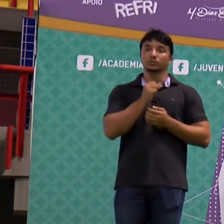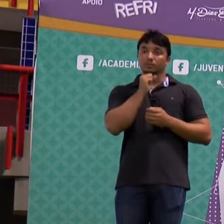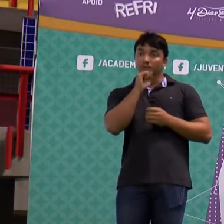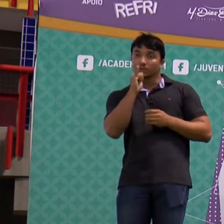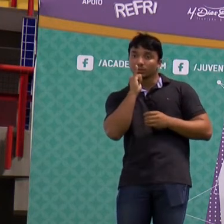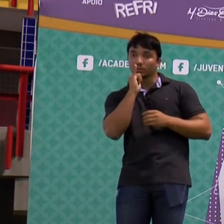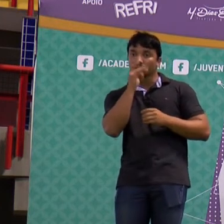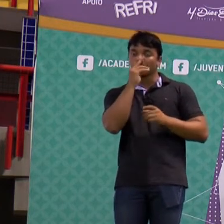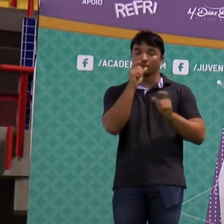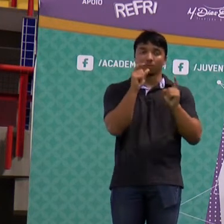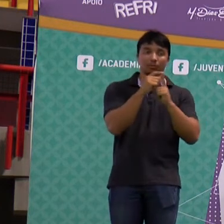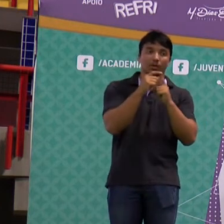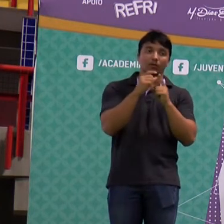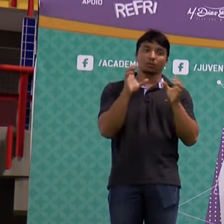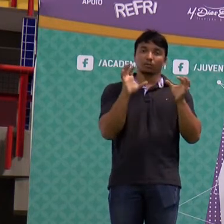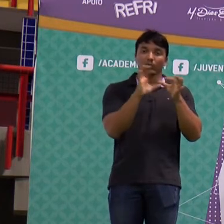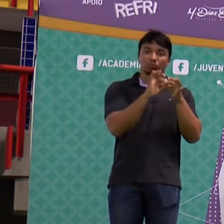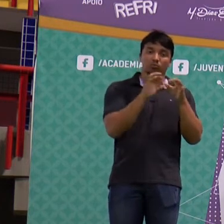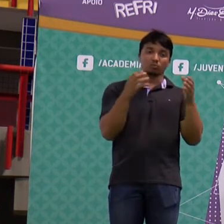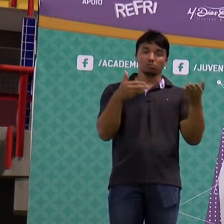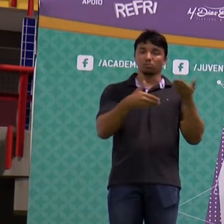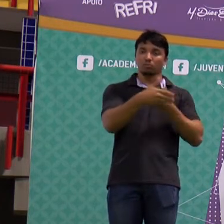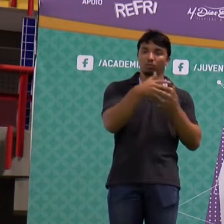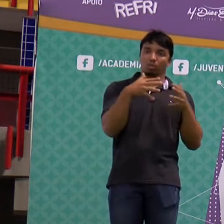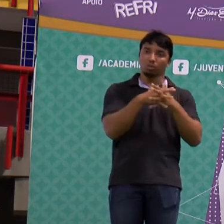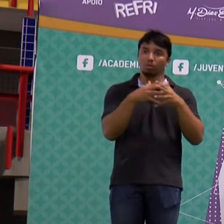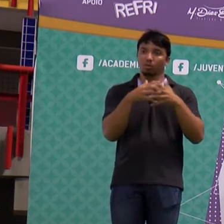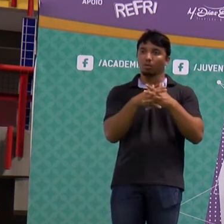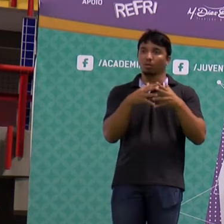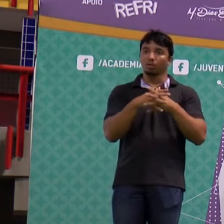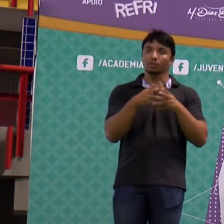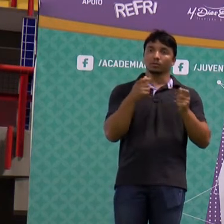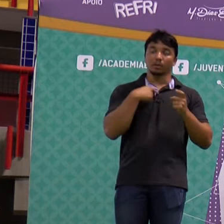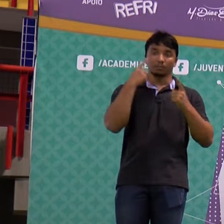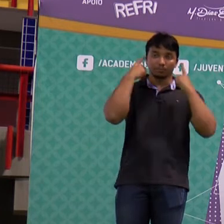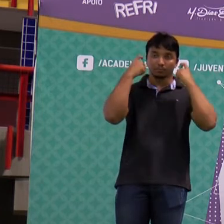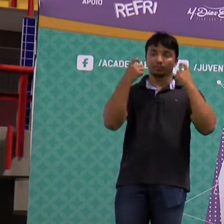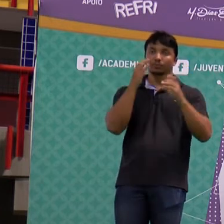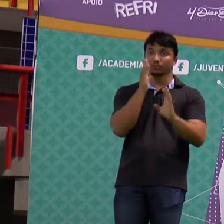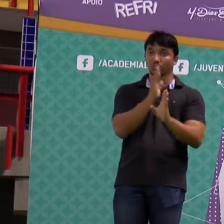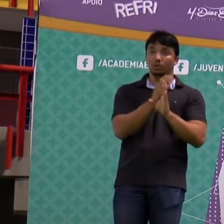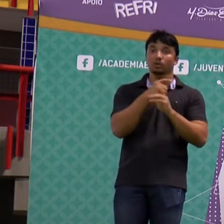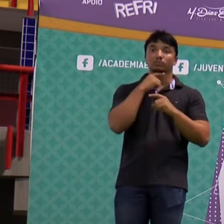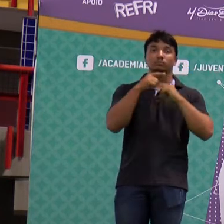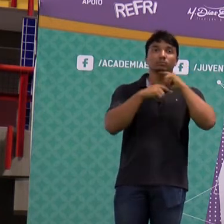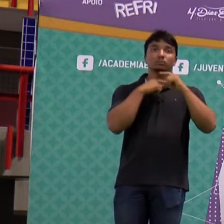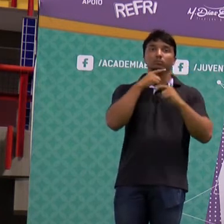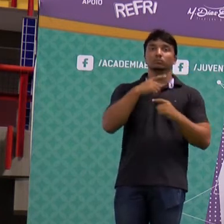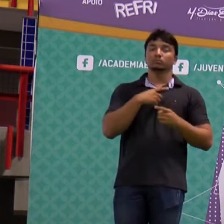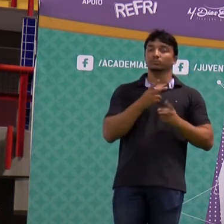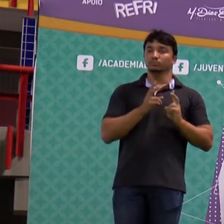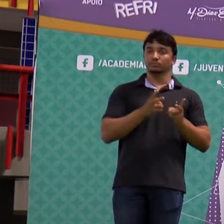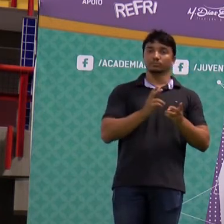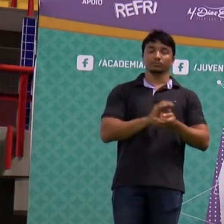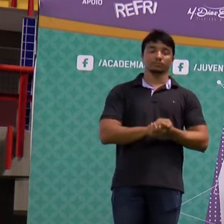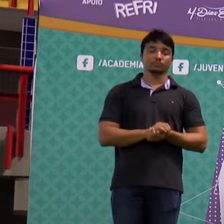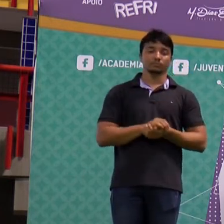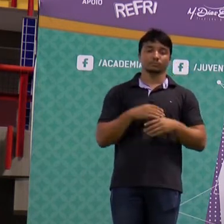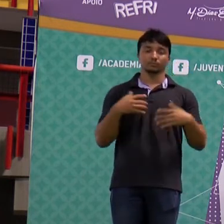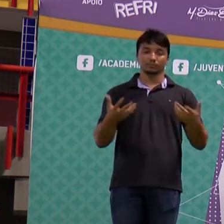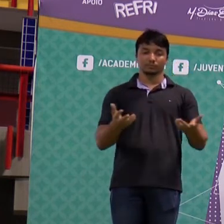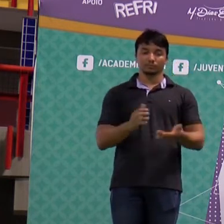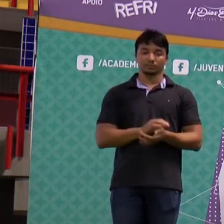começar a falar muito rápido, talvez você entenda, mas não compreenda. Porque eu não te dei esse tempo de permanência. Então,